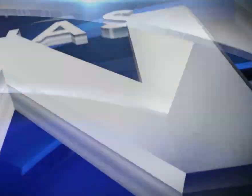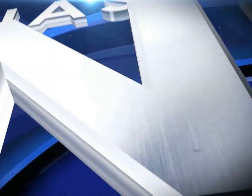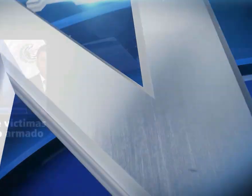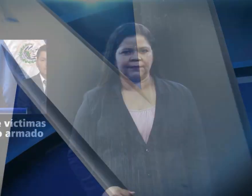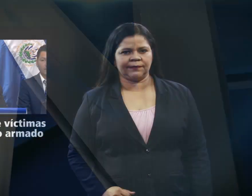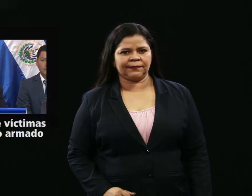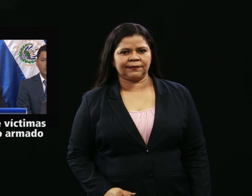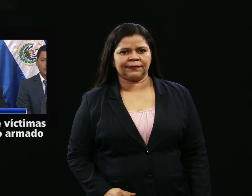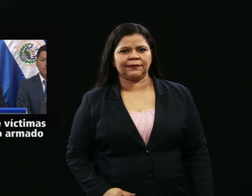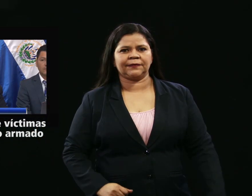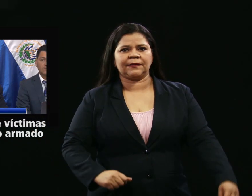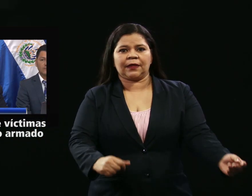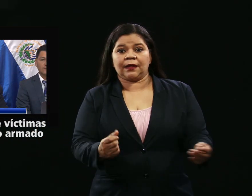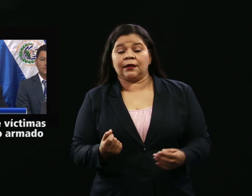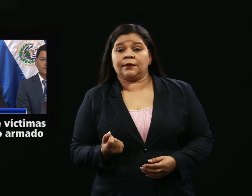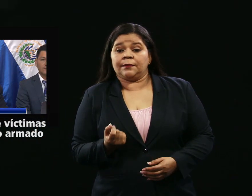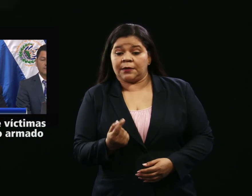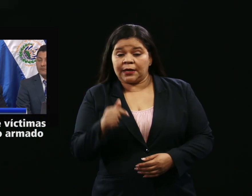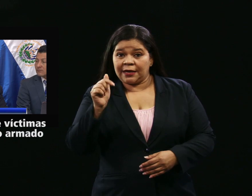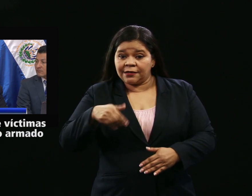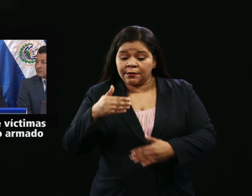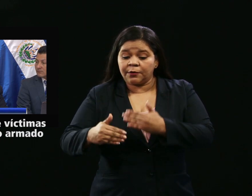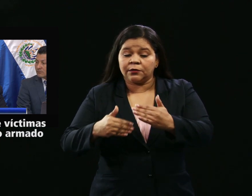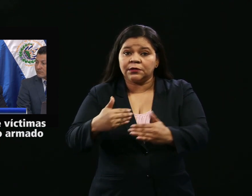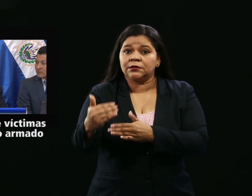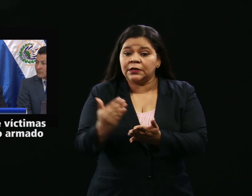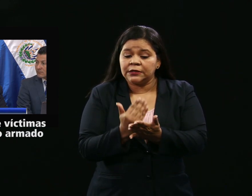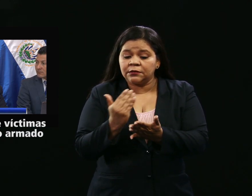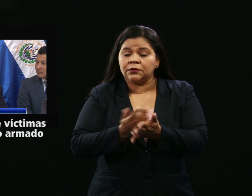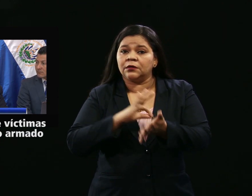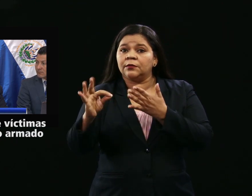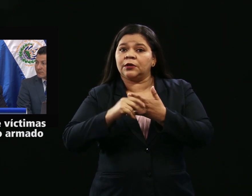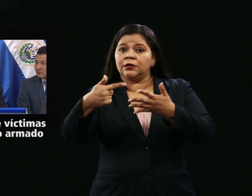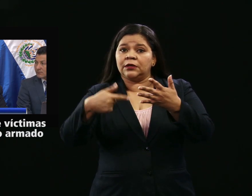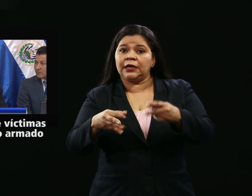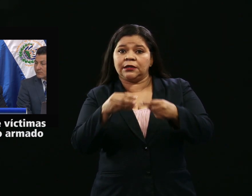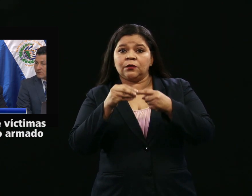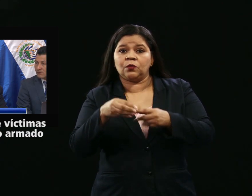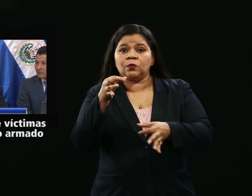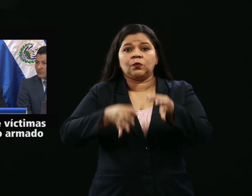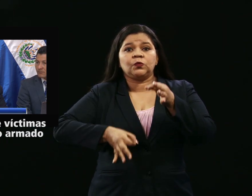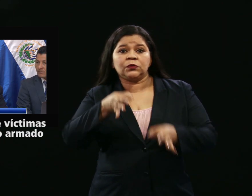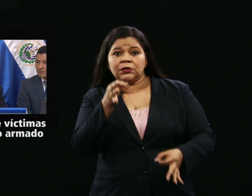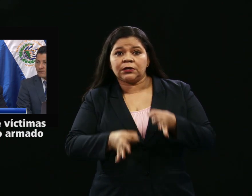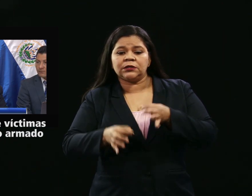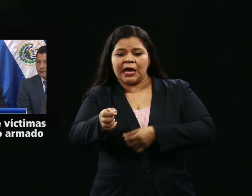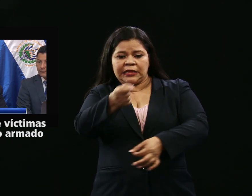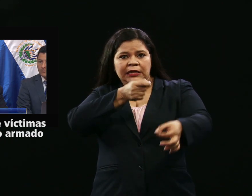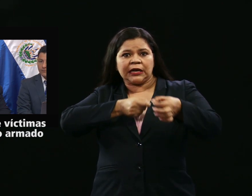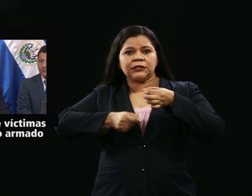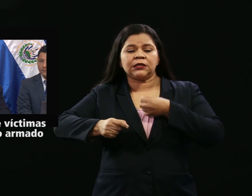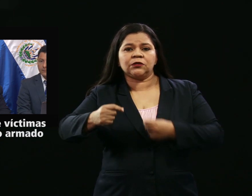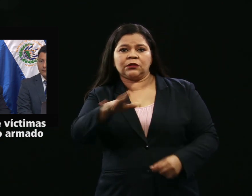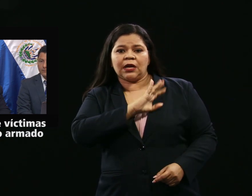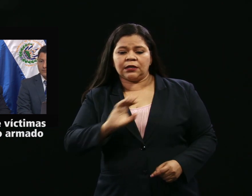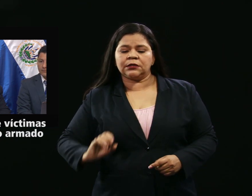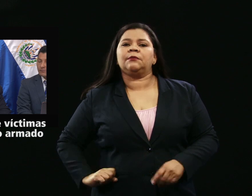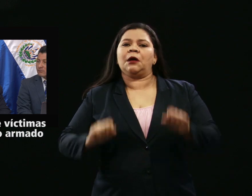En el marco del estudio del Anteproyecto de Ley Especial de Justicia Transicional y Restaurativa para la Reconciliación